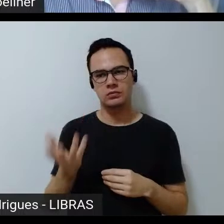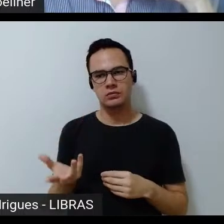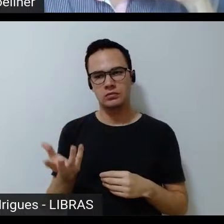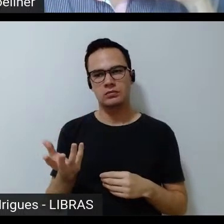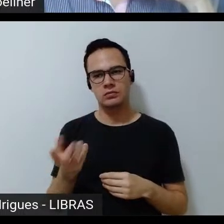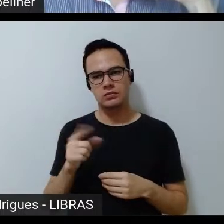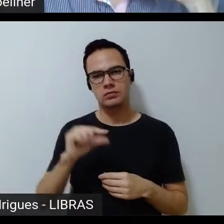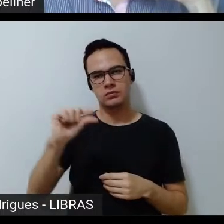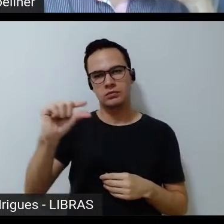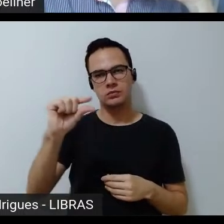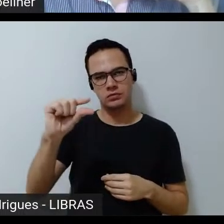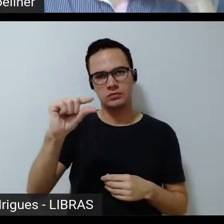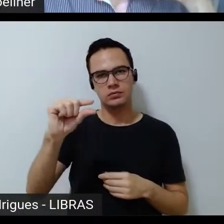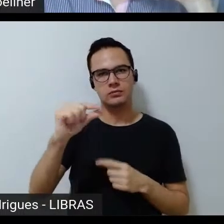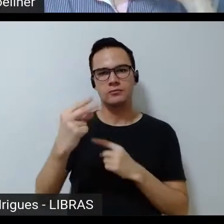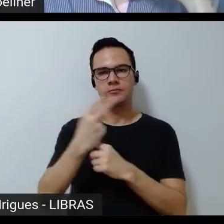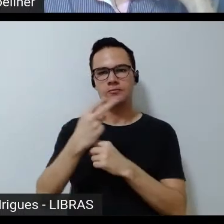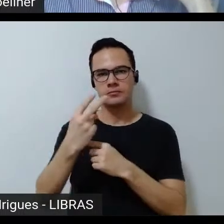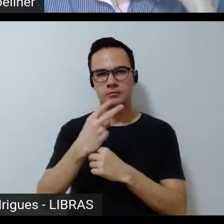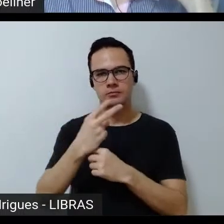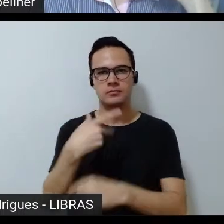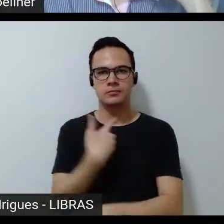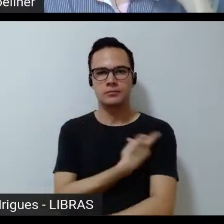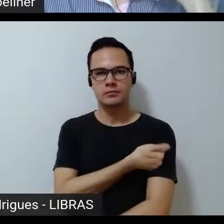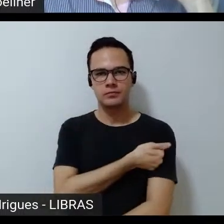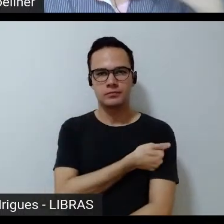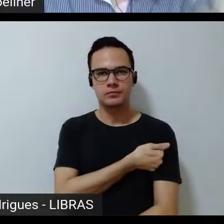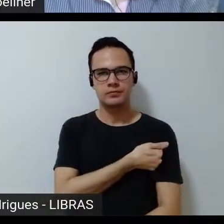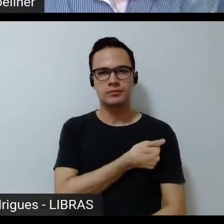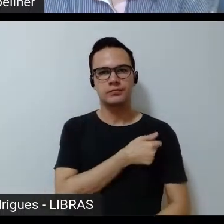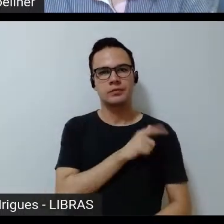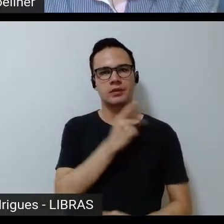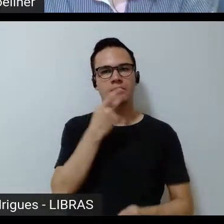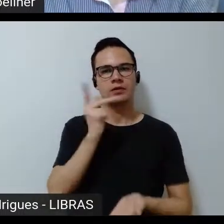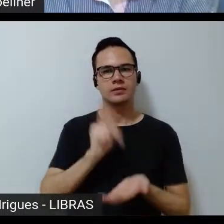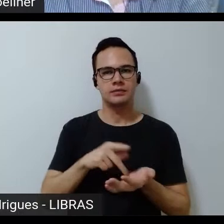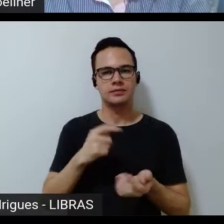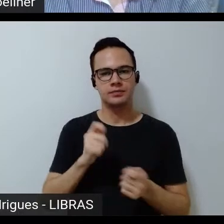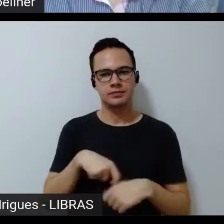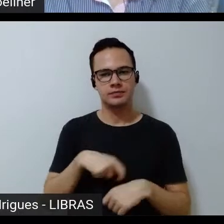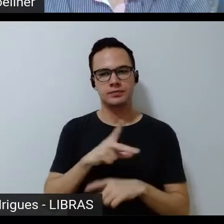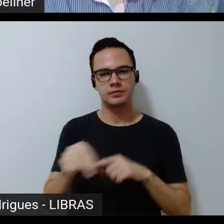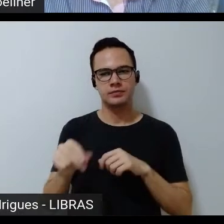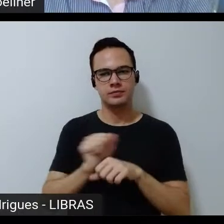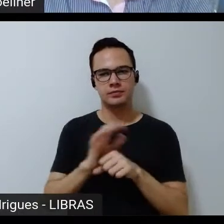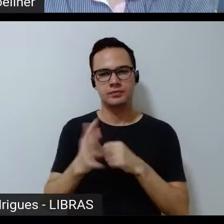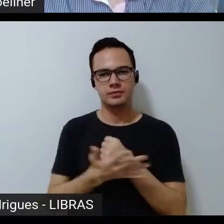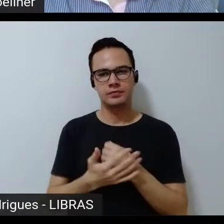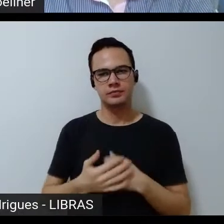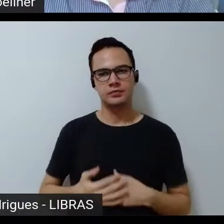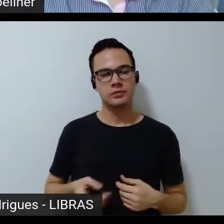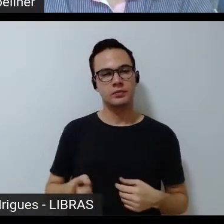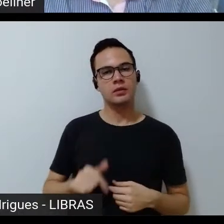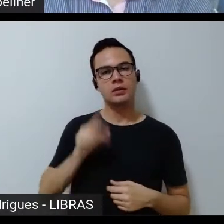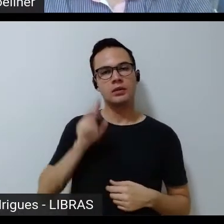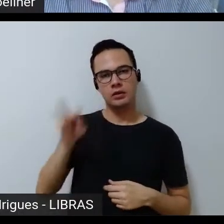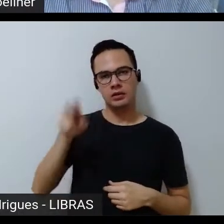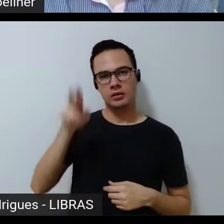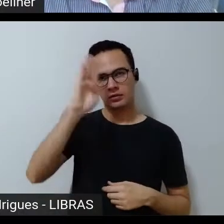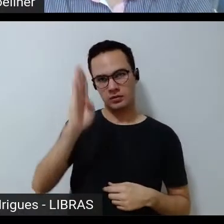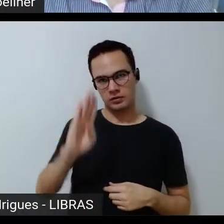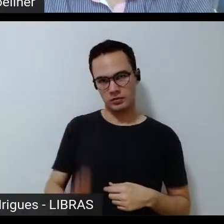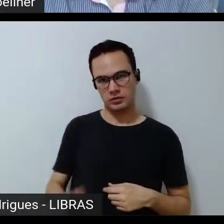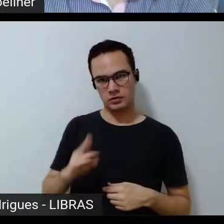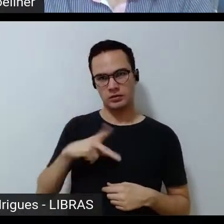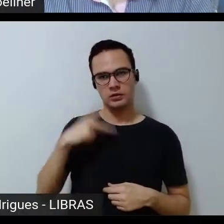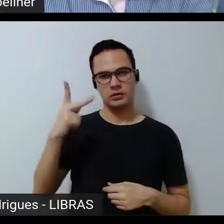de segurança de vacinação de condições reais para a gente superar essa pandemia então se a gente vê esse país com essa política